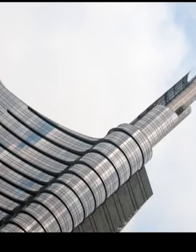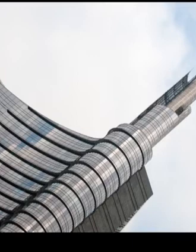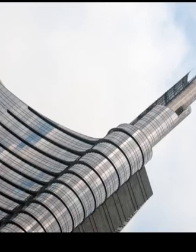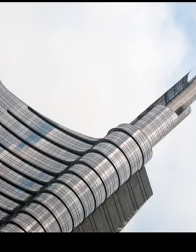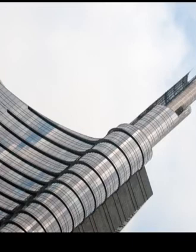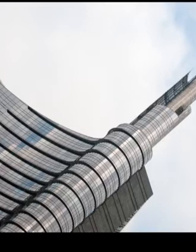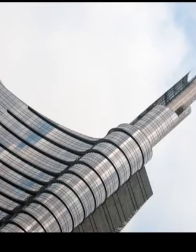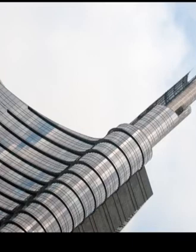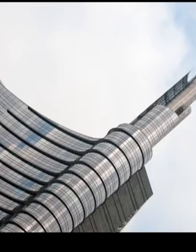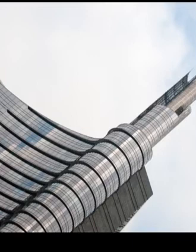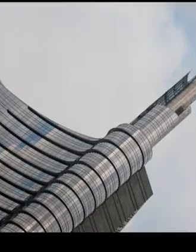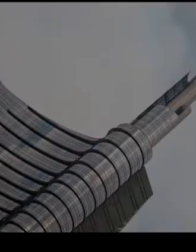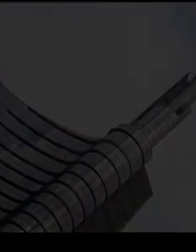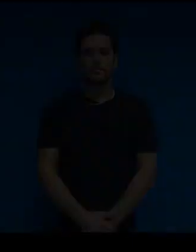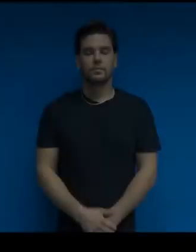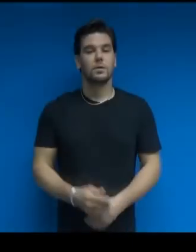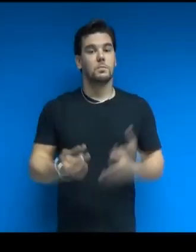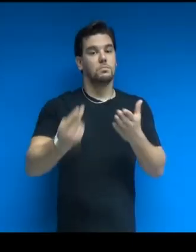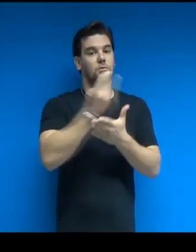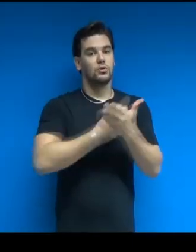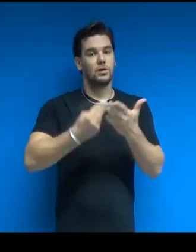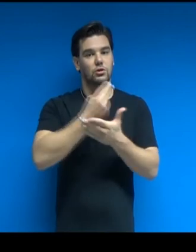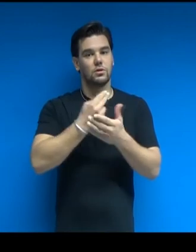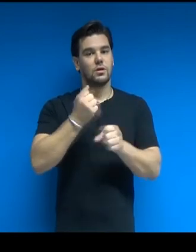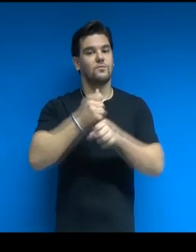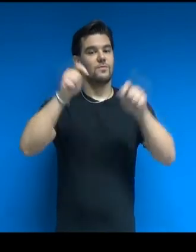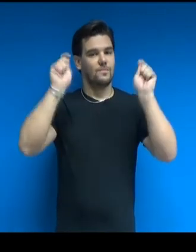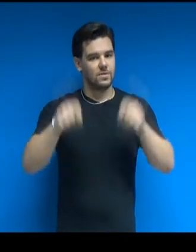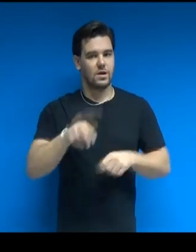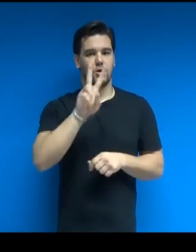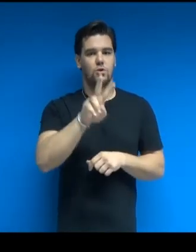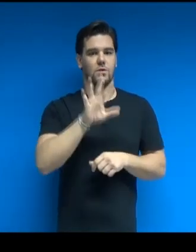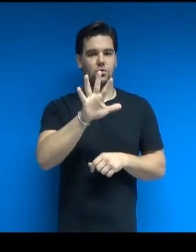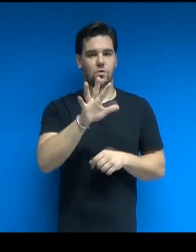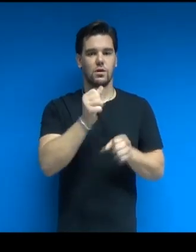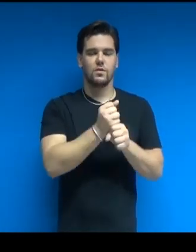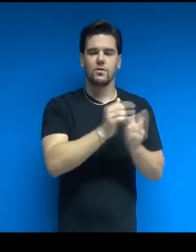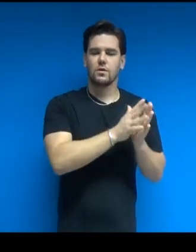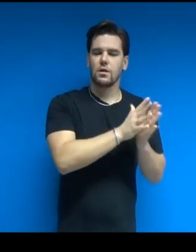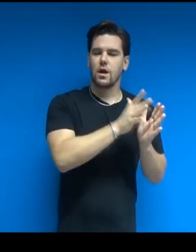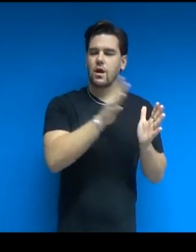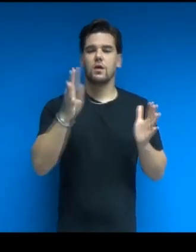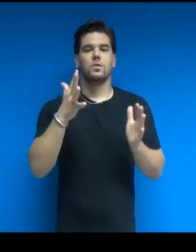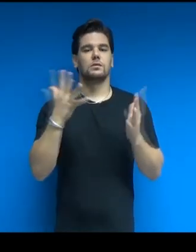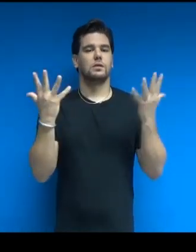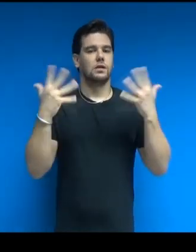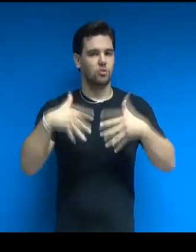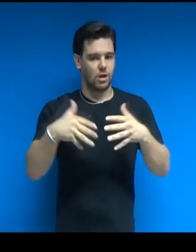Milano. Progetto messo in opera nel 2005, la cui